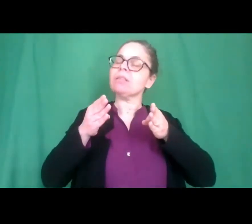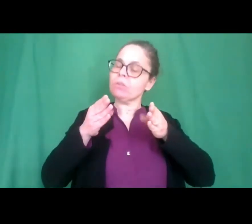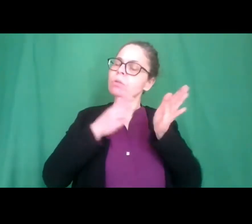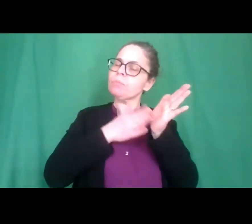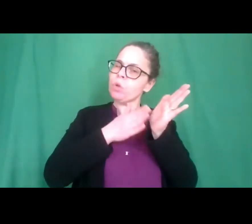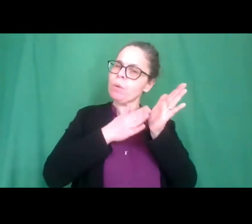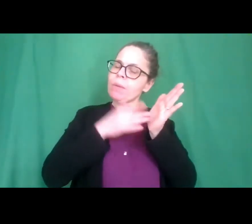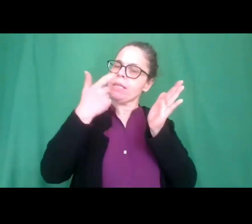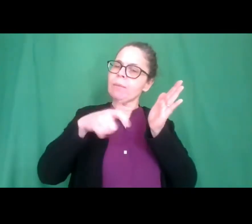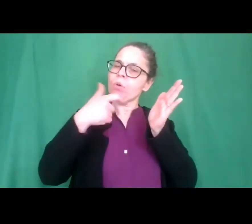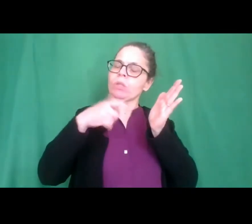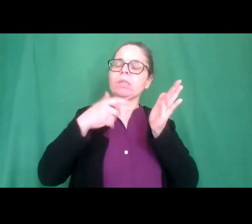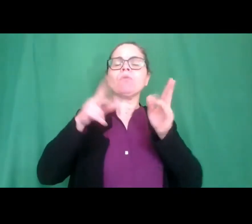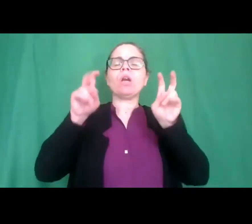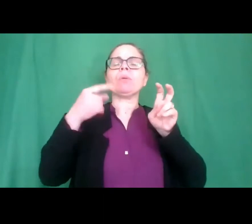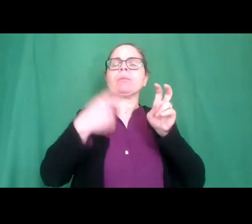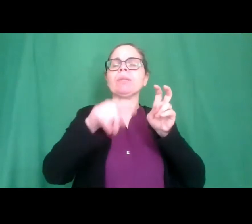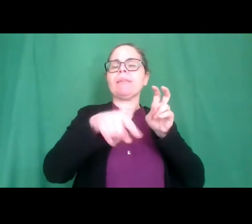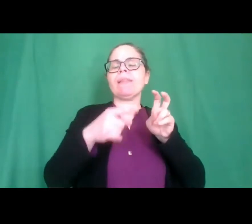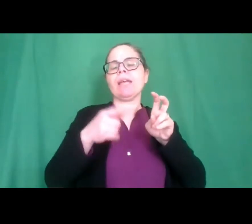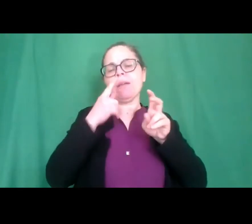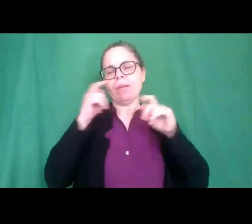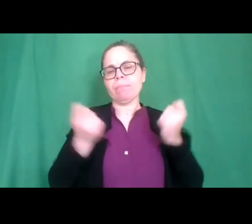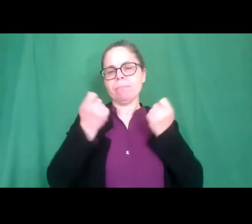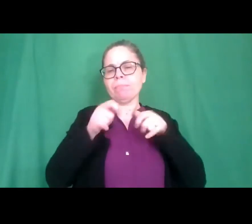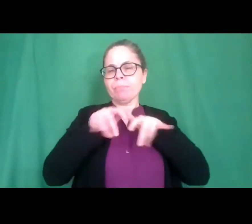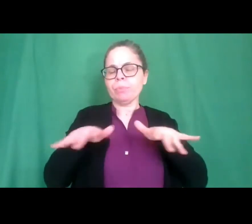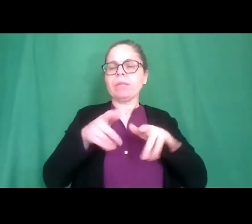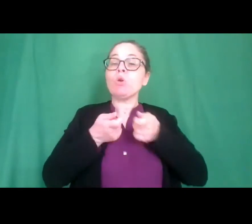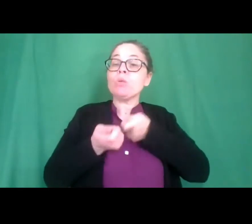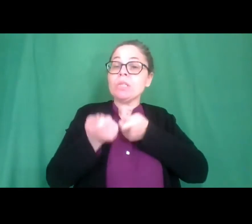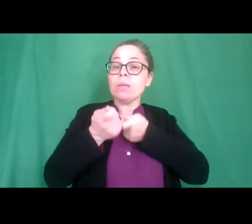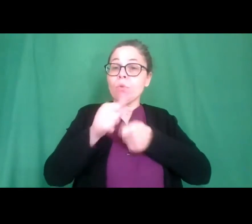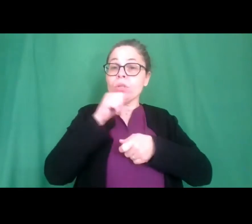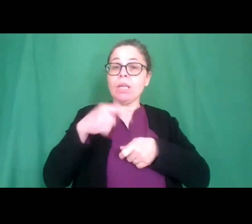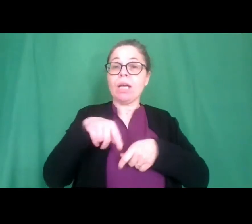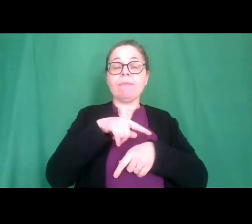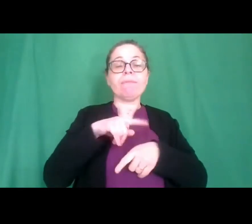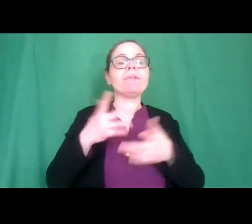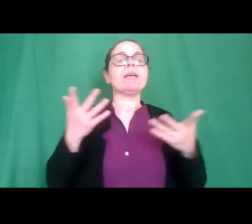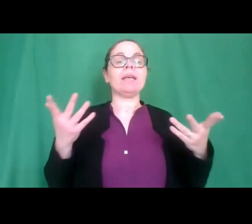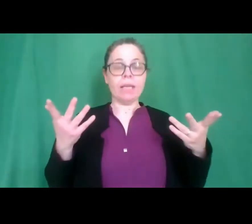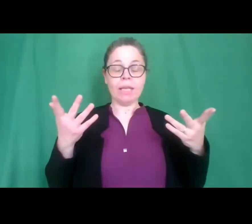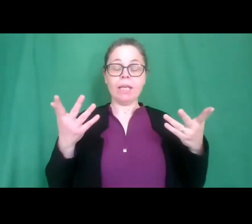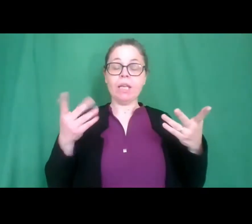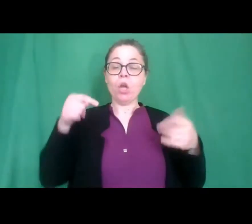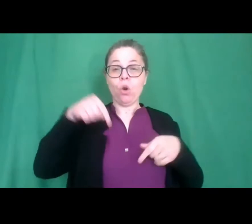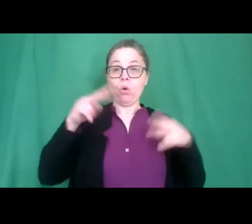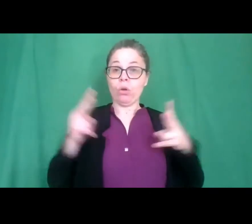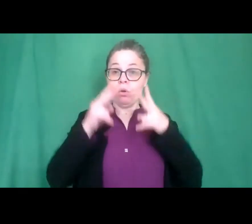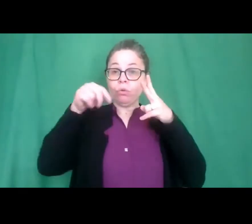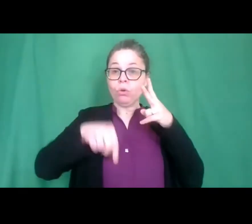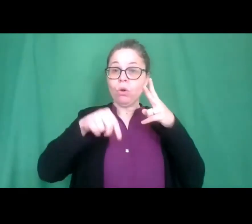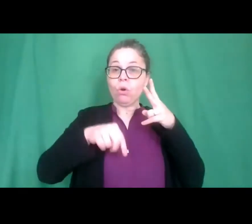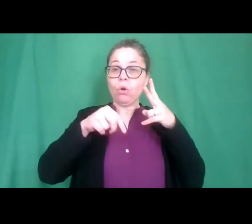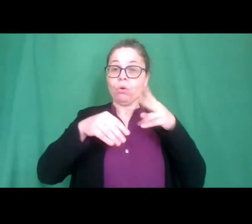bisogno di innovazione, confronto e stimolo. La partecipazione all'incontro di oggi e i premiati